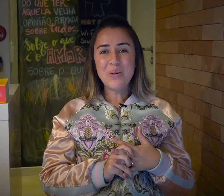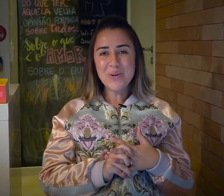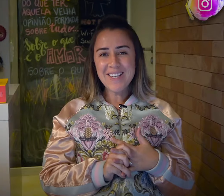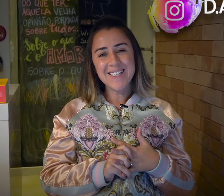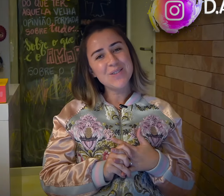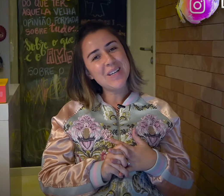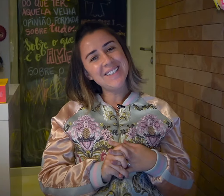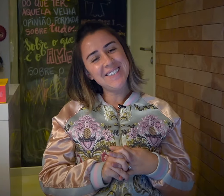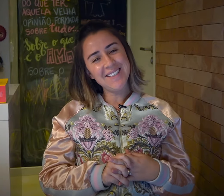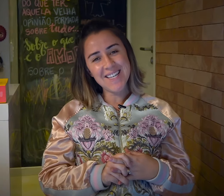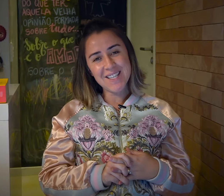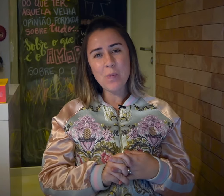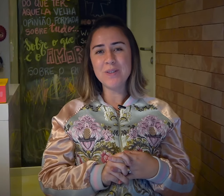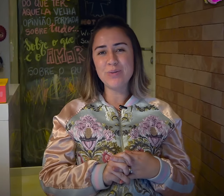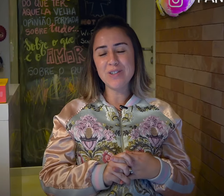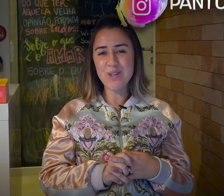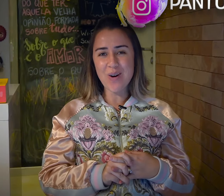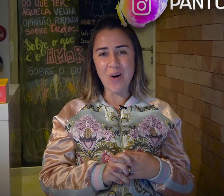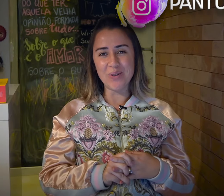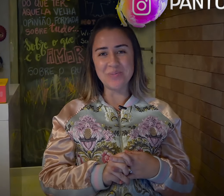Oi, eu sou a Dani e esse é o Pantufa de Unicórnio.